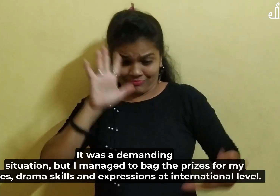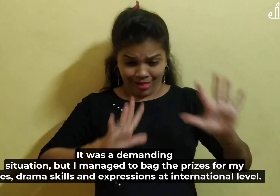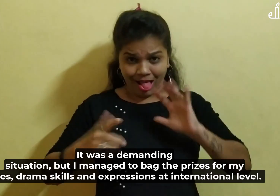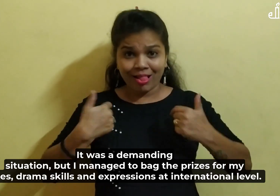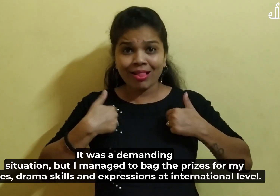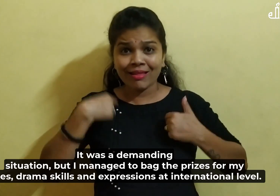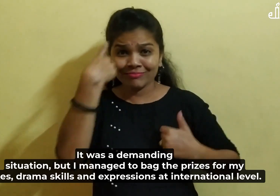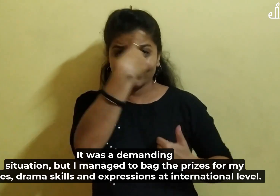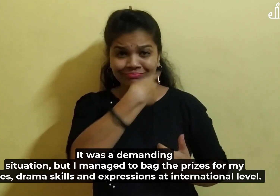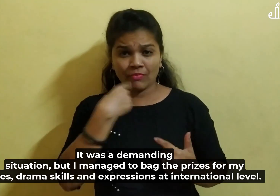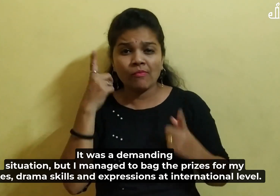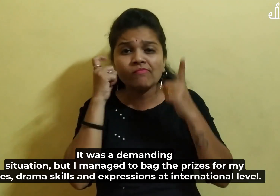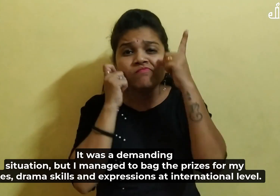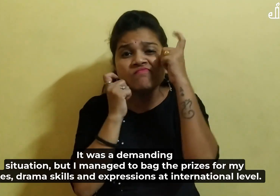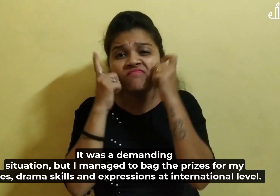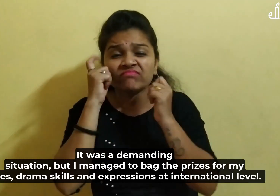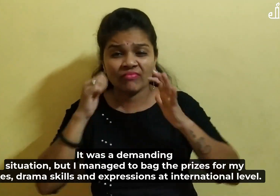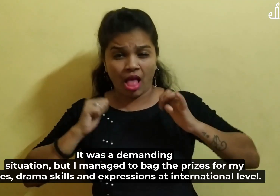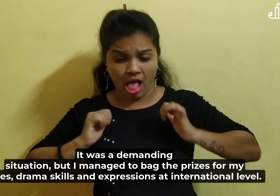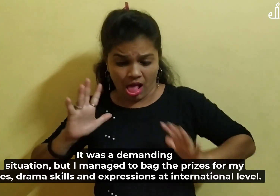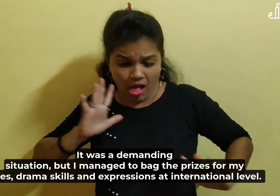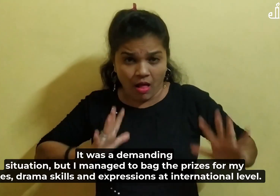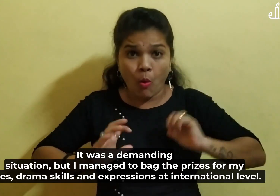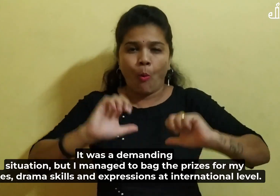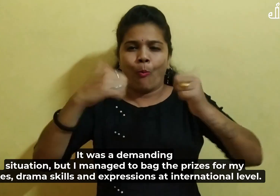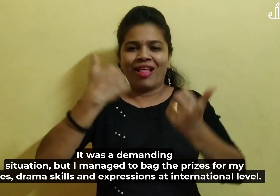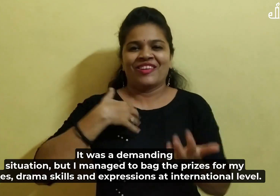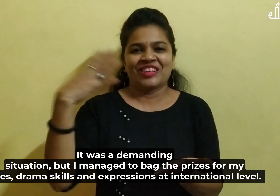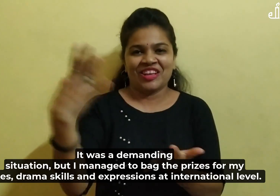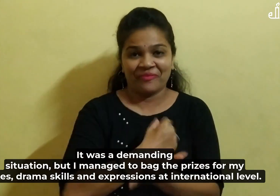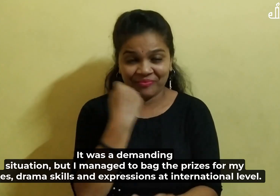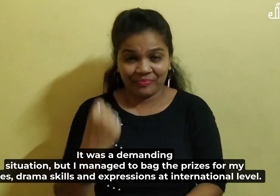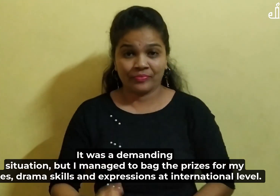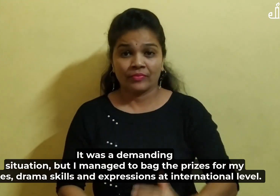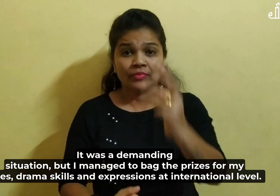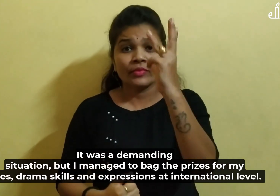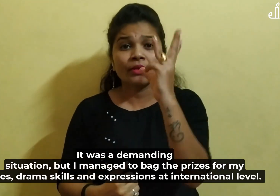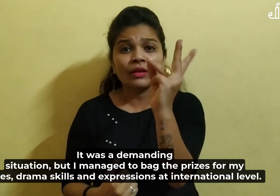और आंतराष्टे स्थार पर अभीवक्तिक के लिए है